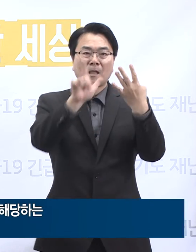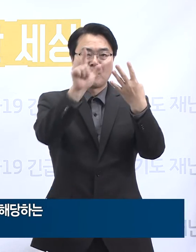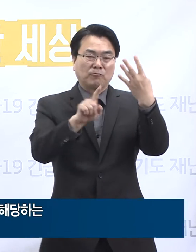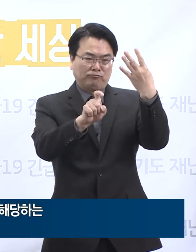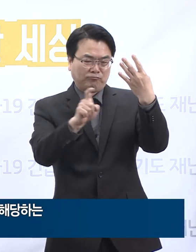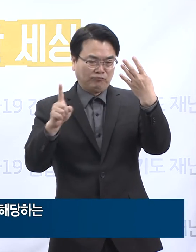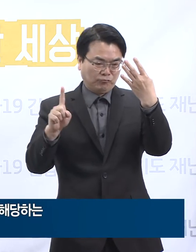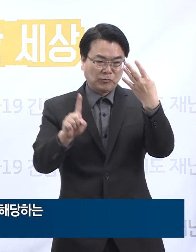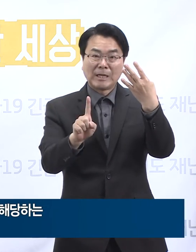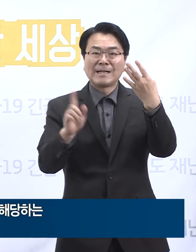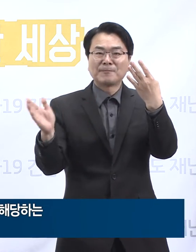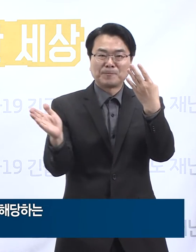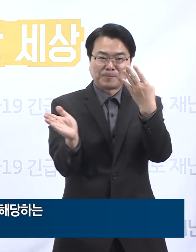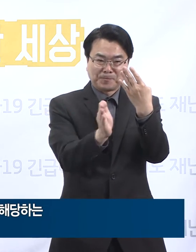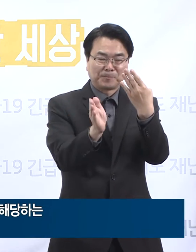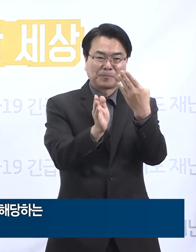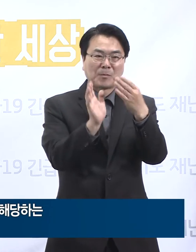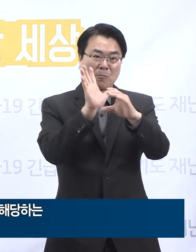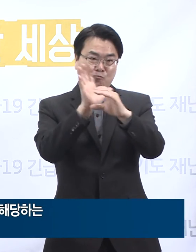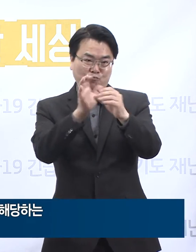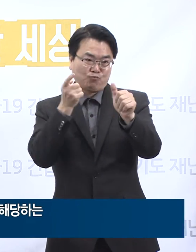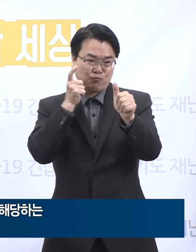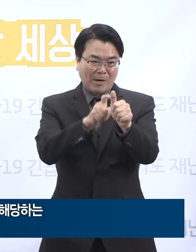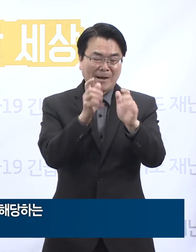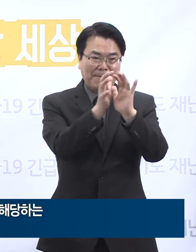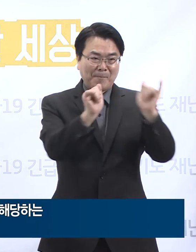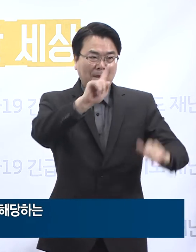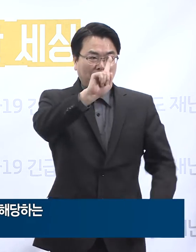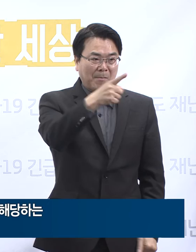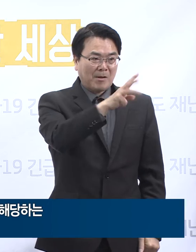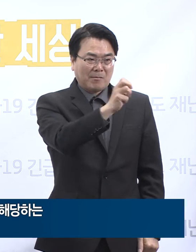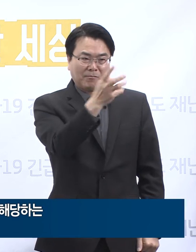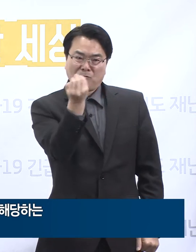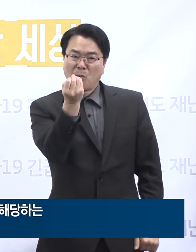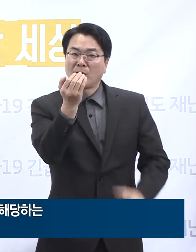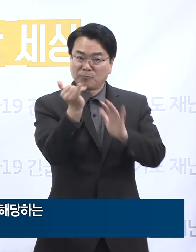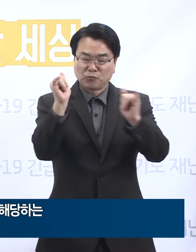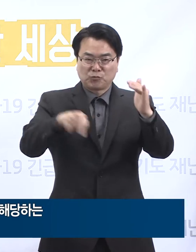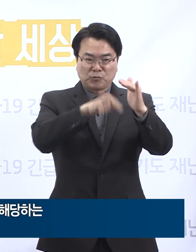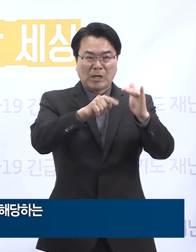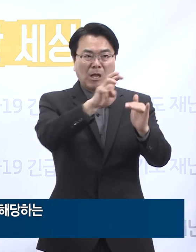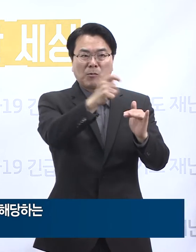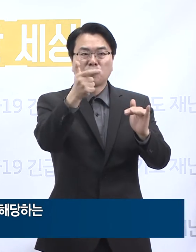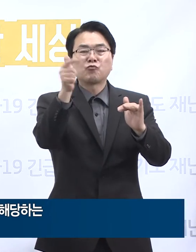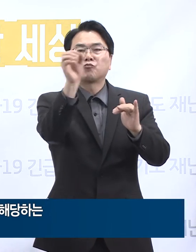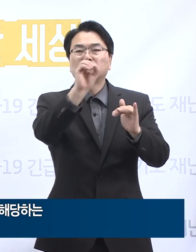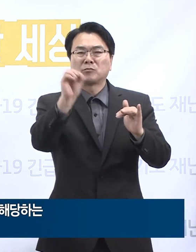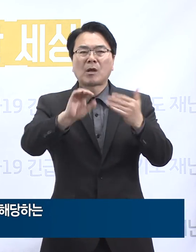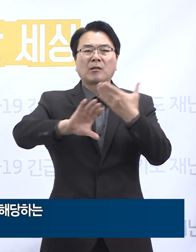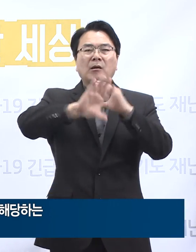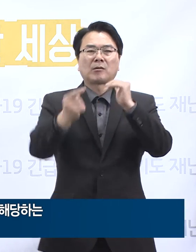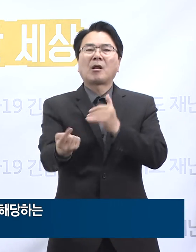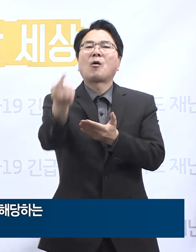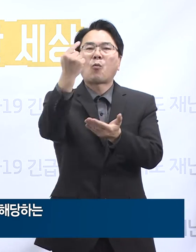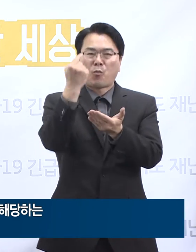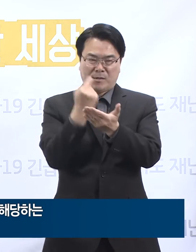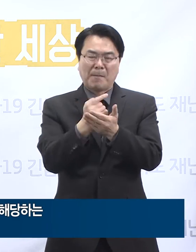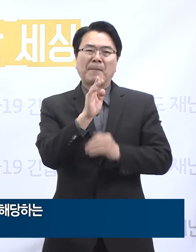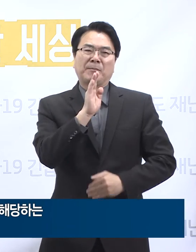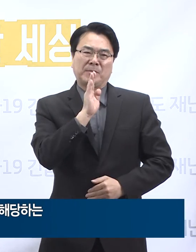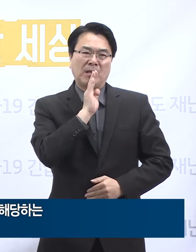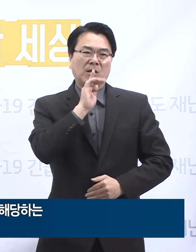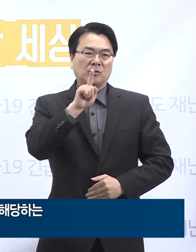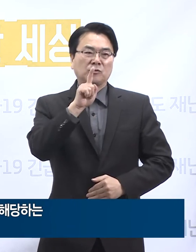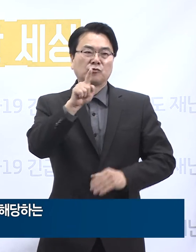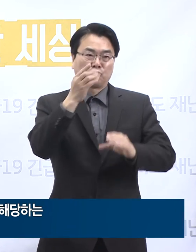이후 도내 발생한 확진자 133명 중 37.6%에 해당하는 50명이 해외 입국자이며 이 중